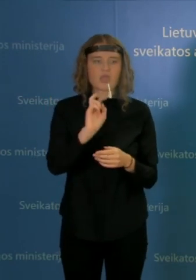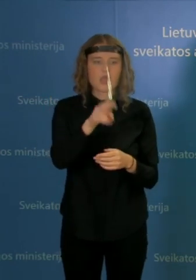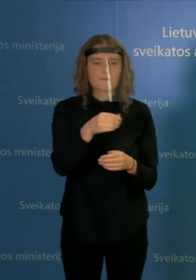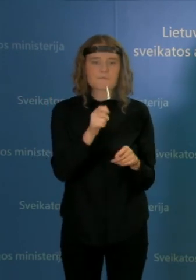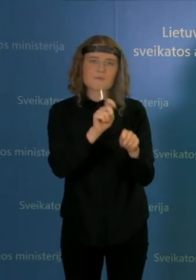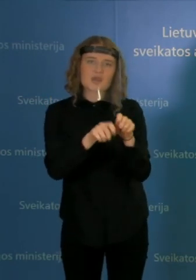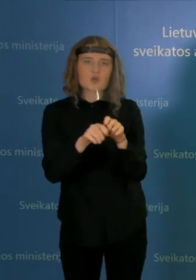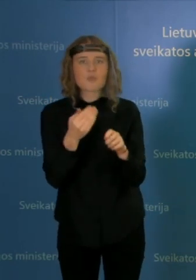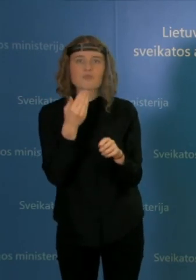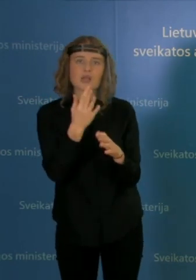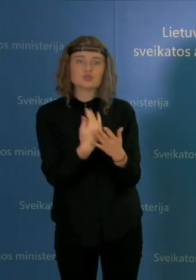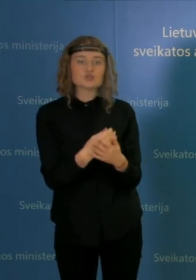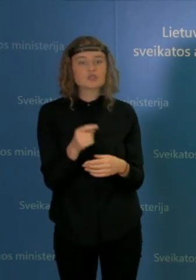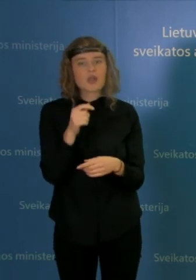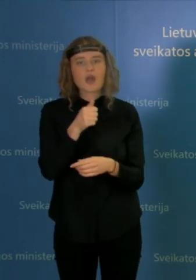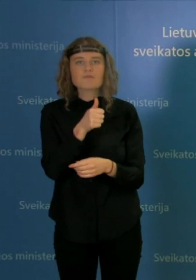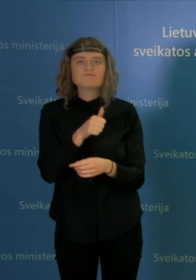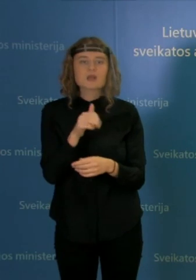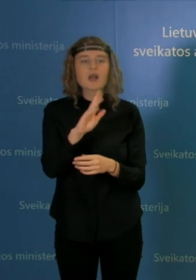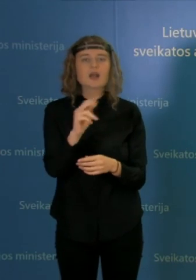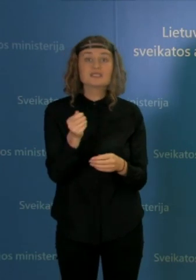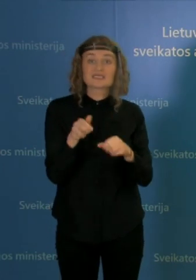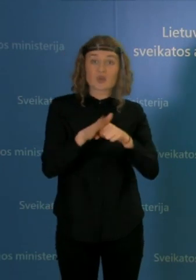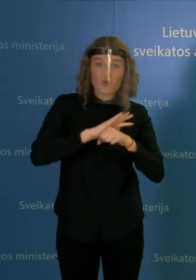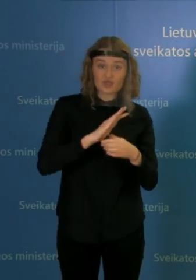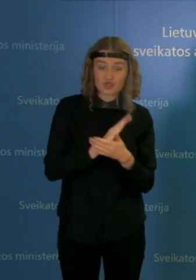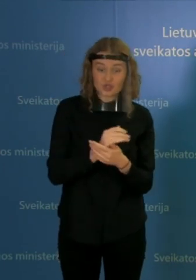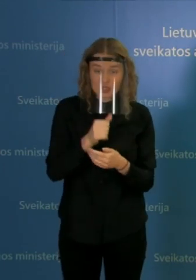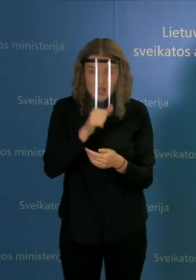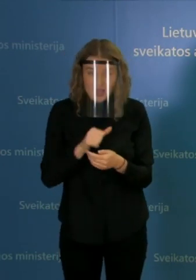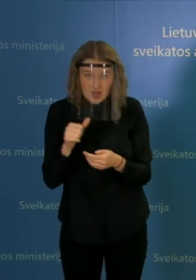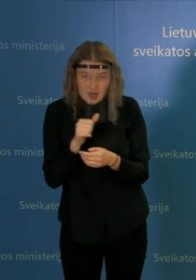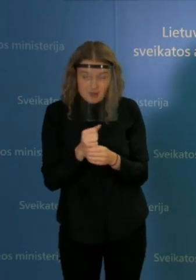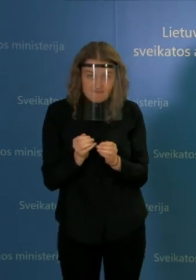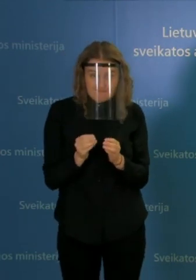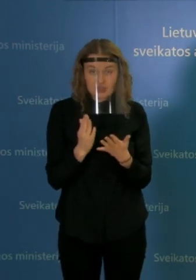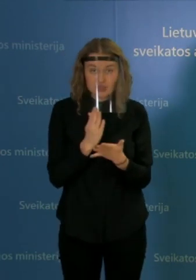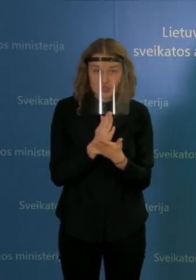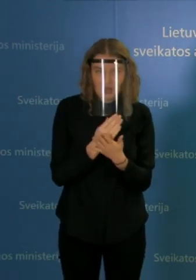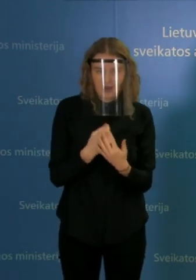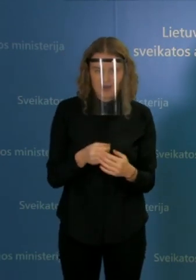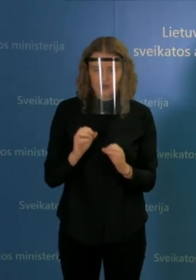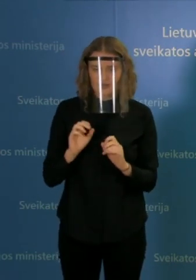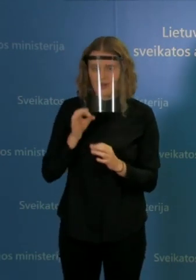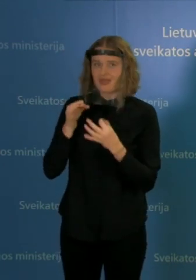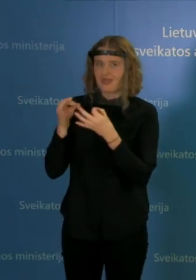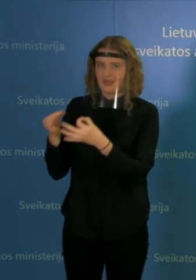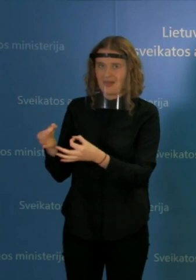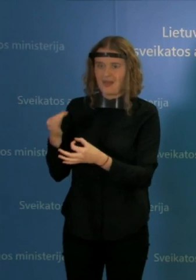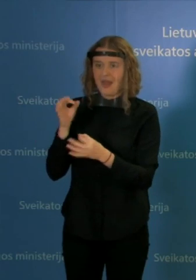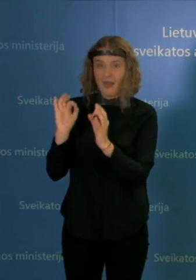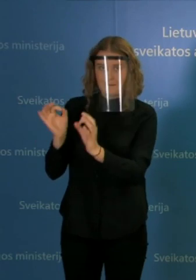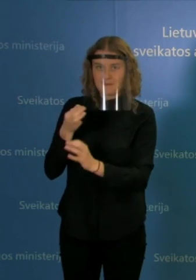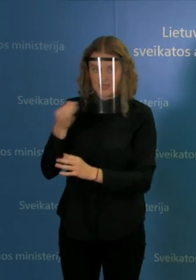paklausim, ar jūs slepėt covidų sergančių žmonės, tai vargu ar mum labai kas tiesą pasakys. Tai yra